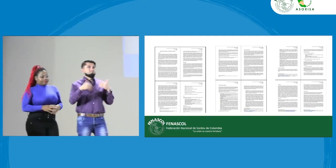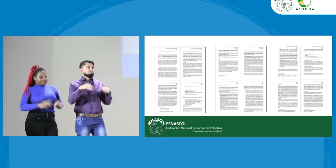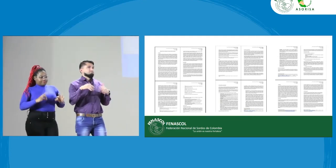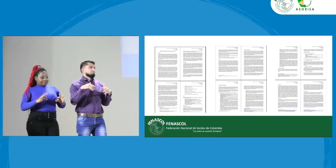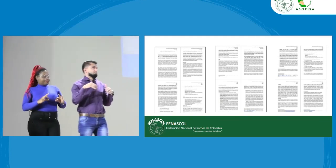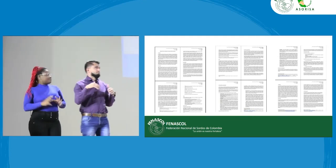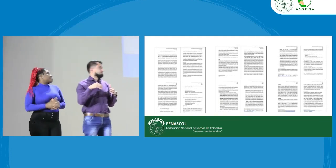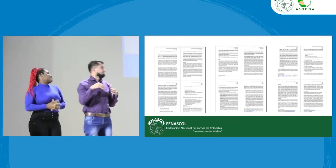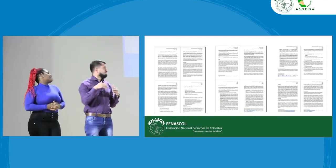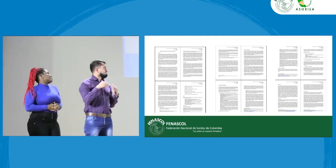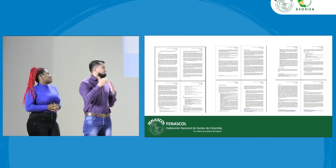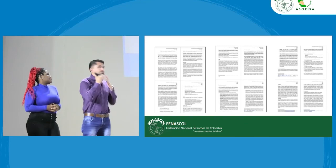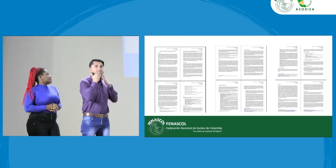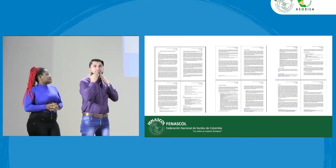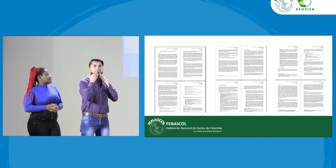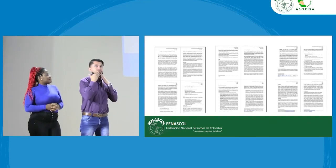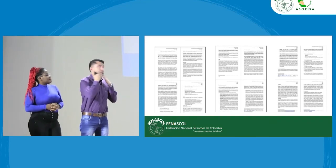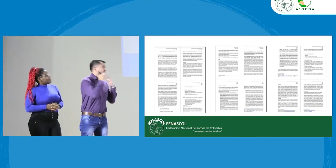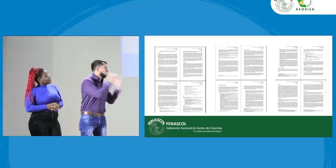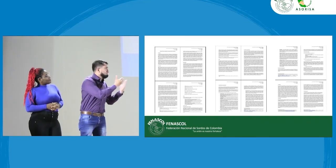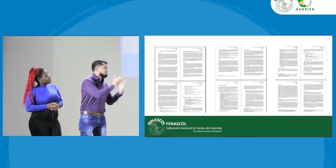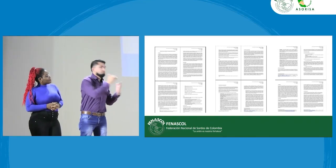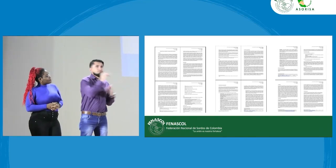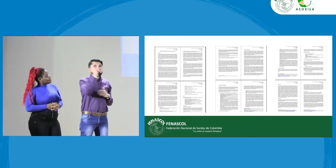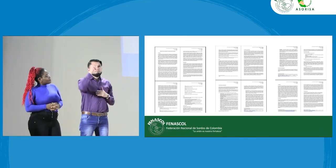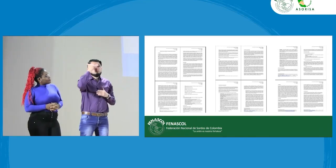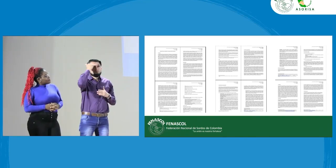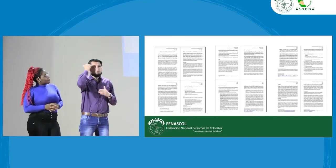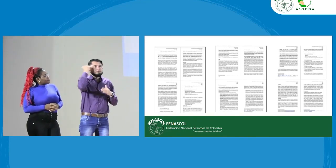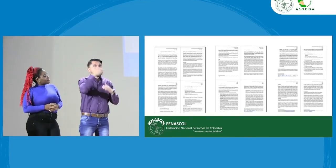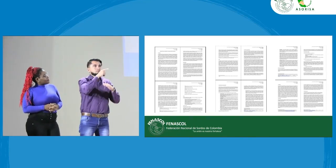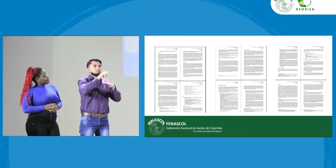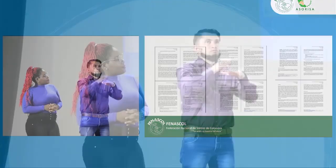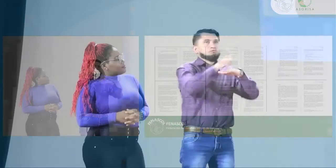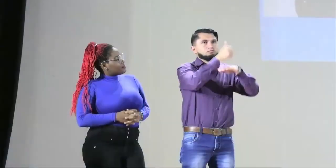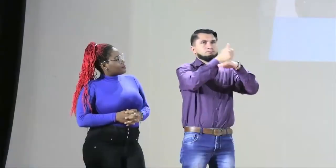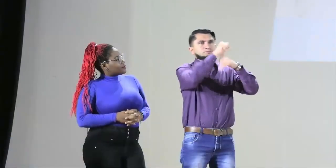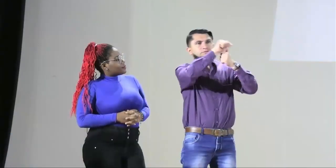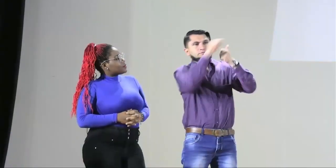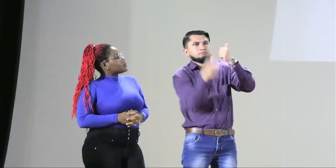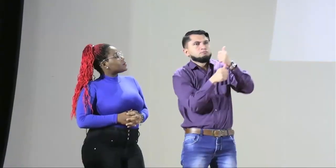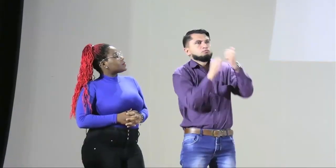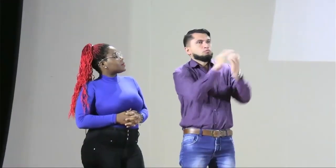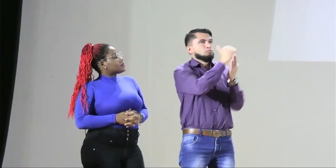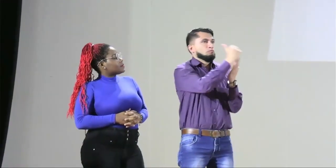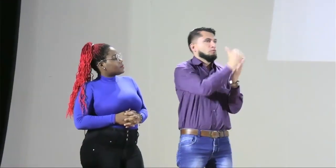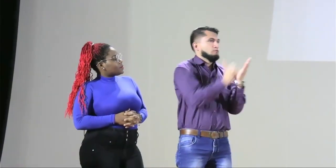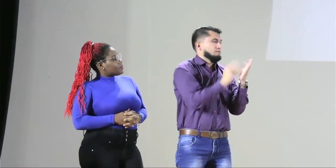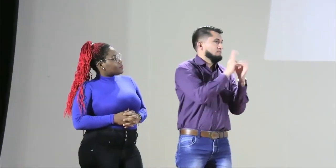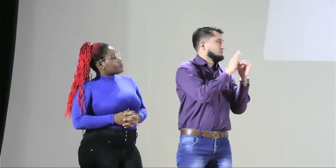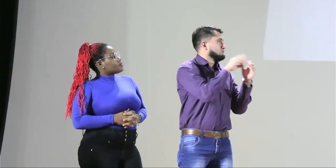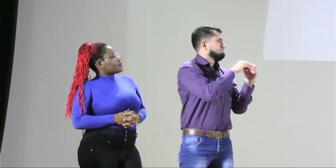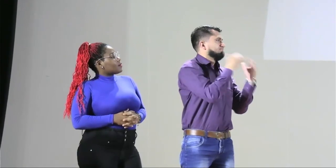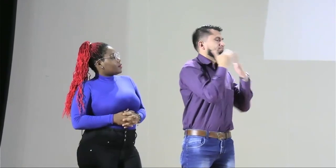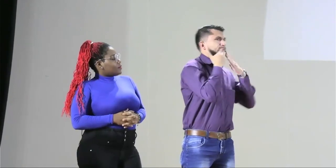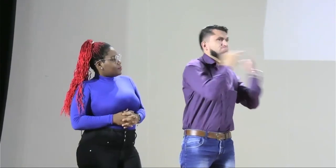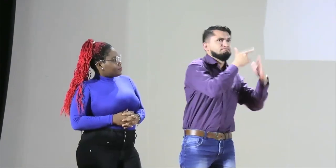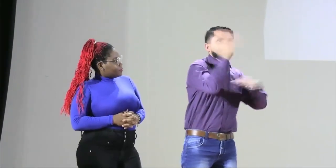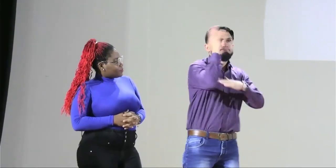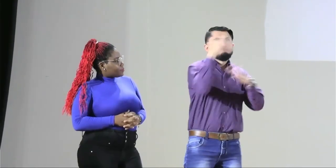¿Cámarano? Sí Muy bien muchísimas gracias Joaquín nuestro subdirector de programas en